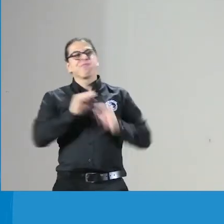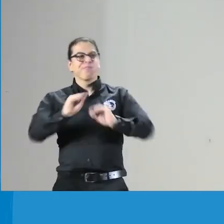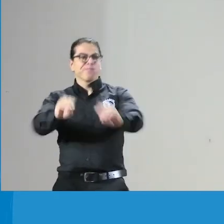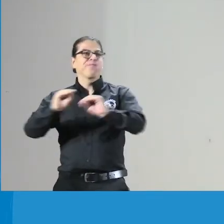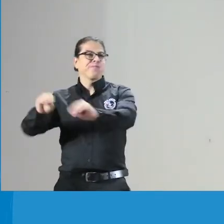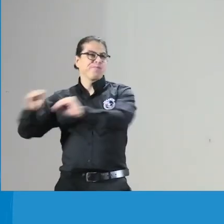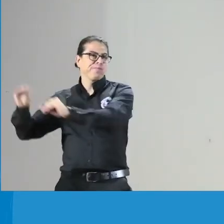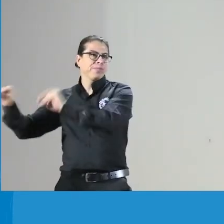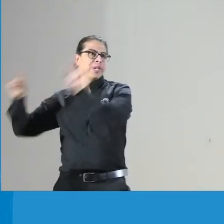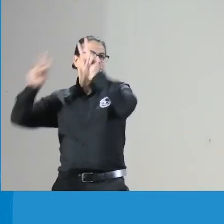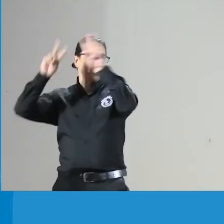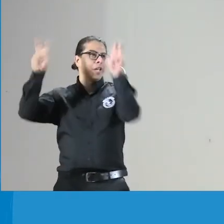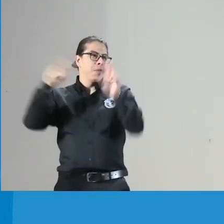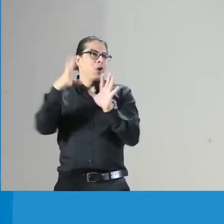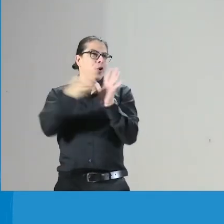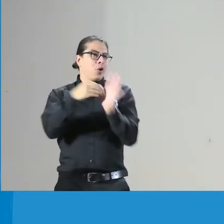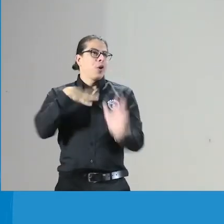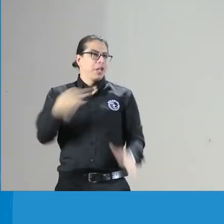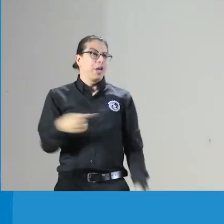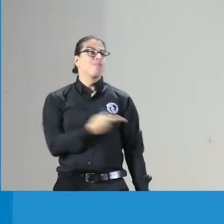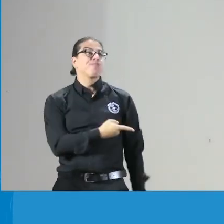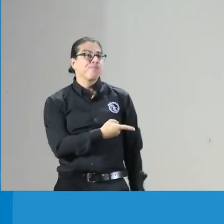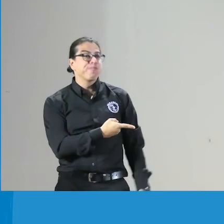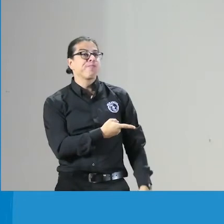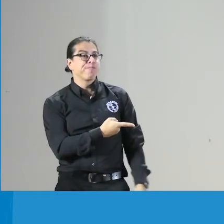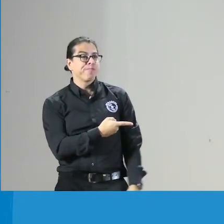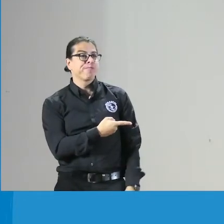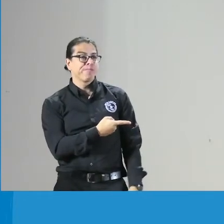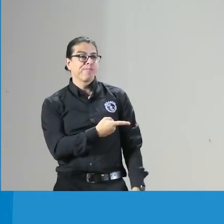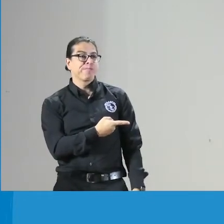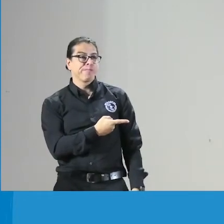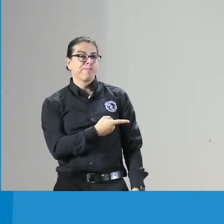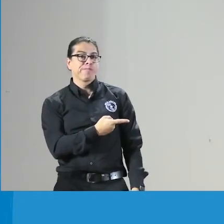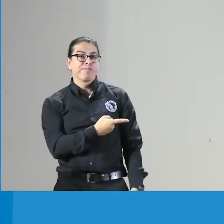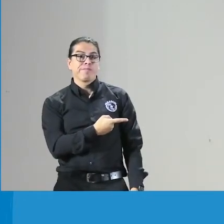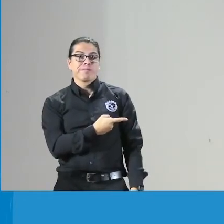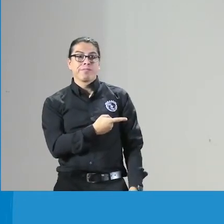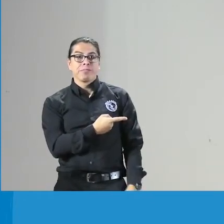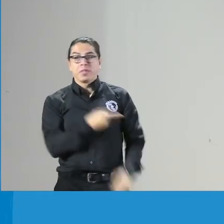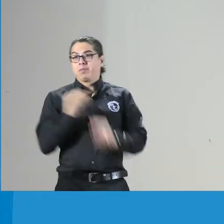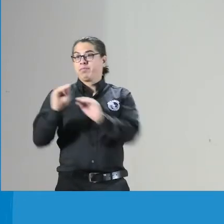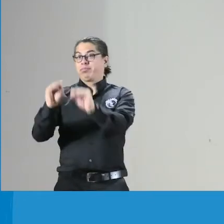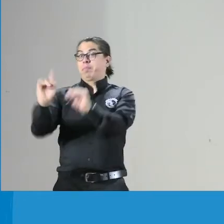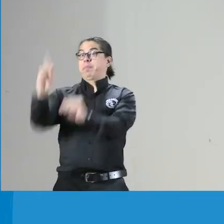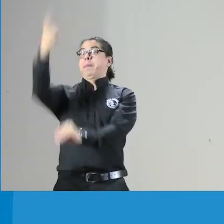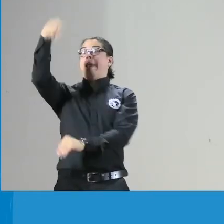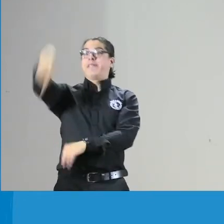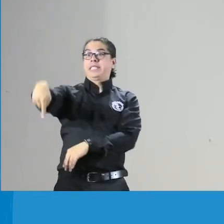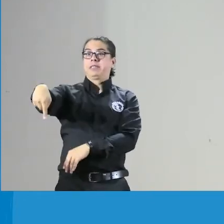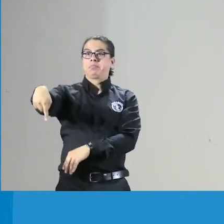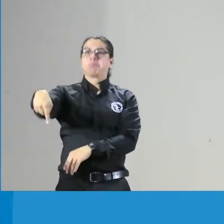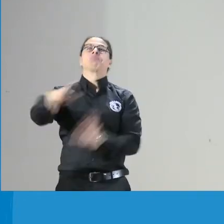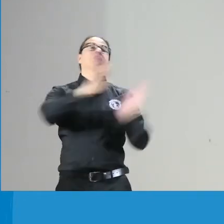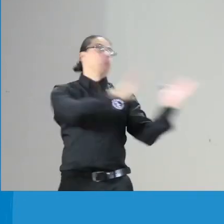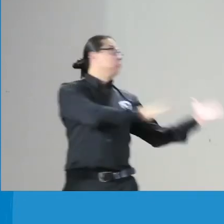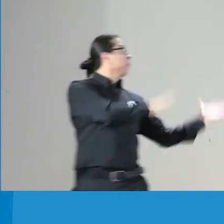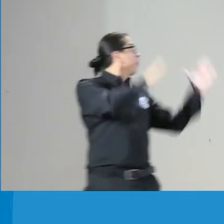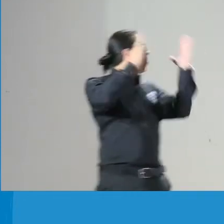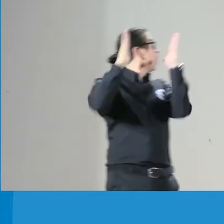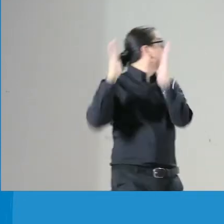estar dentro de sus temáticas esto no se podía desconocer porque era un tema que estaba allí dentro de los módulos y fue la primera vez